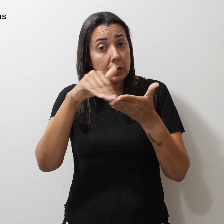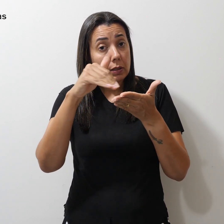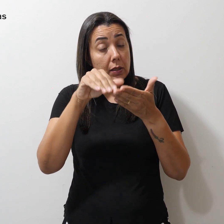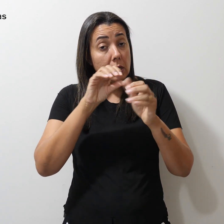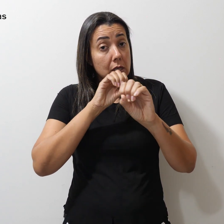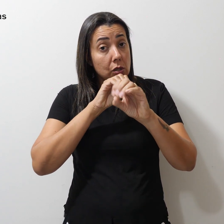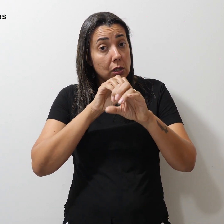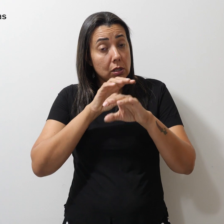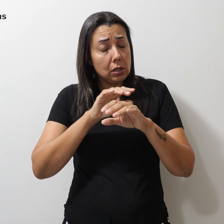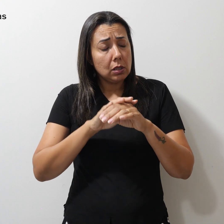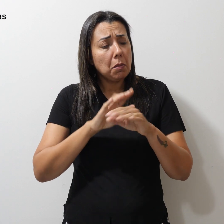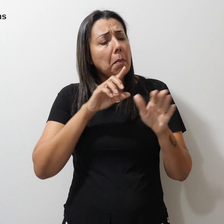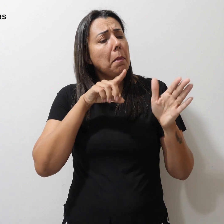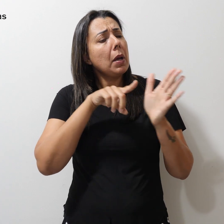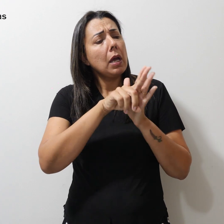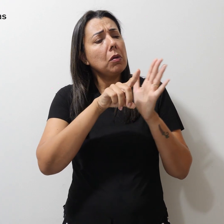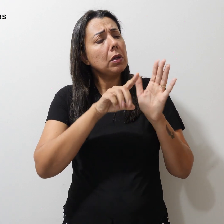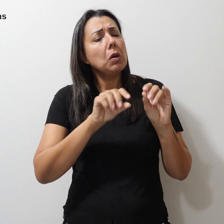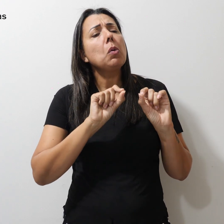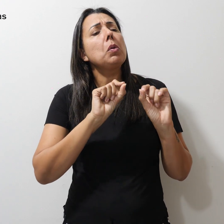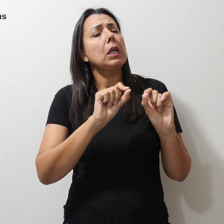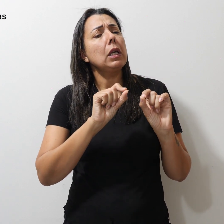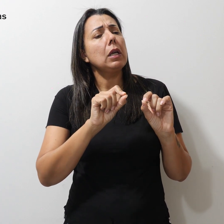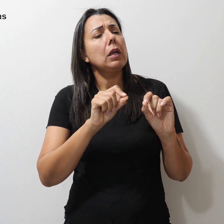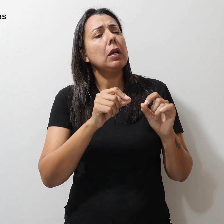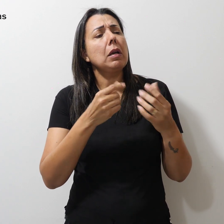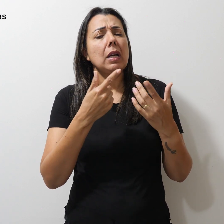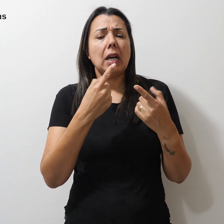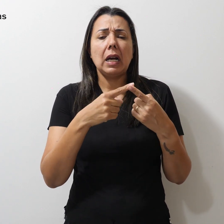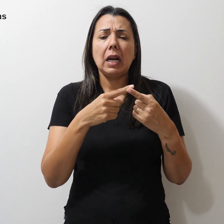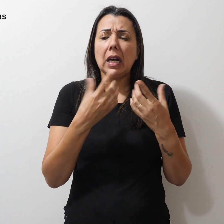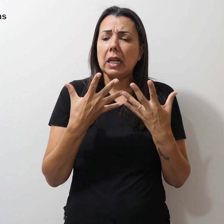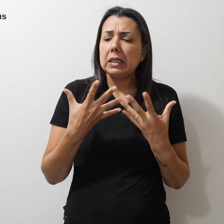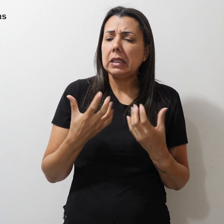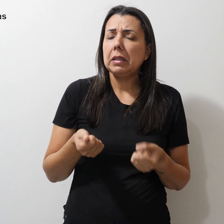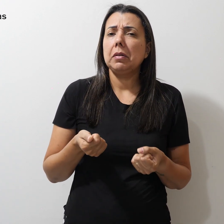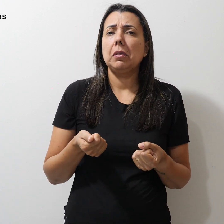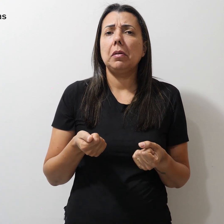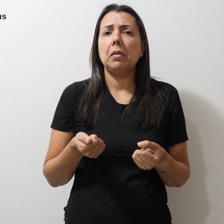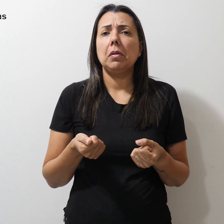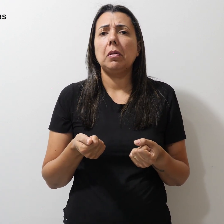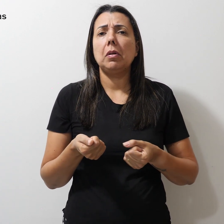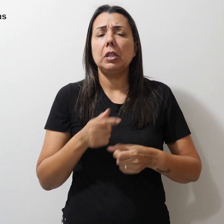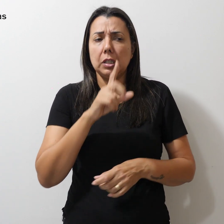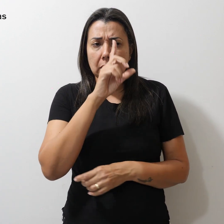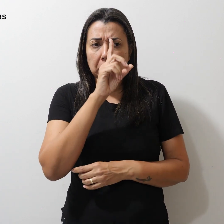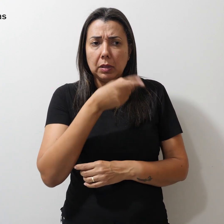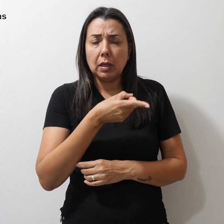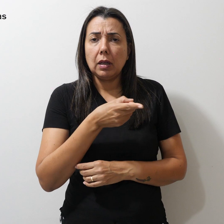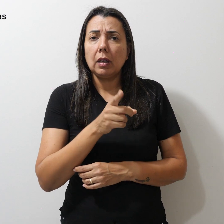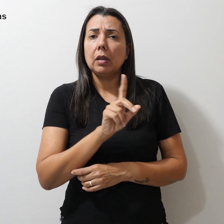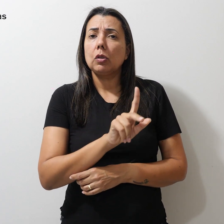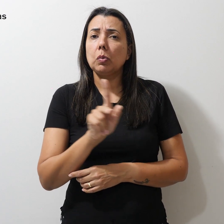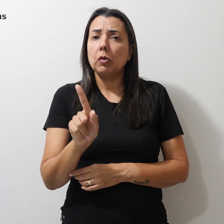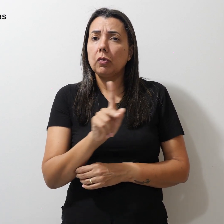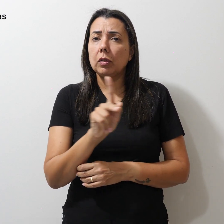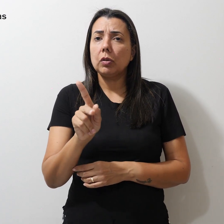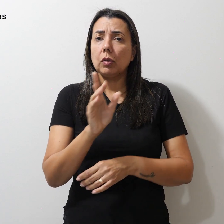questionando o expediente adotado pela pasta de determinar que os professores em contrato